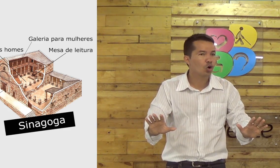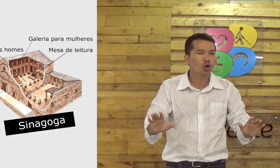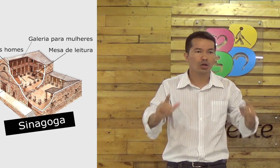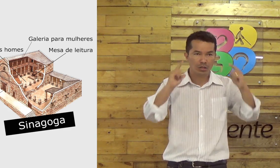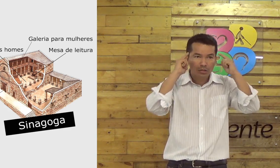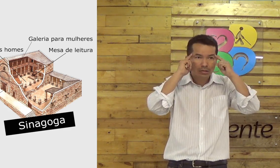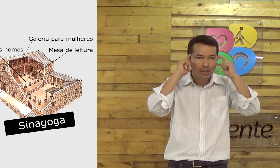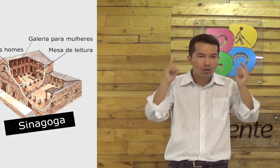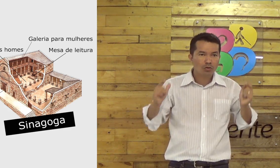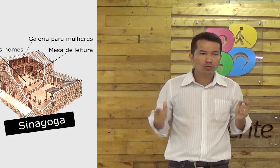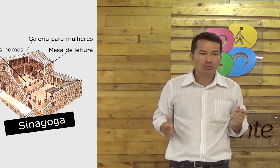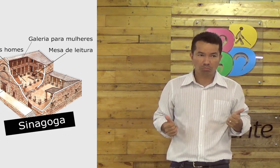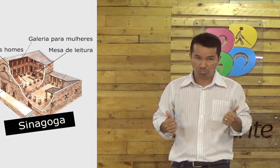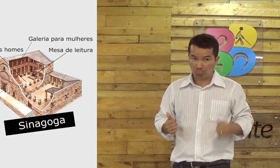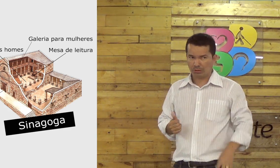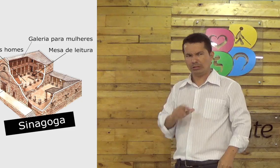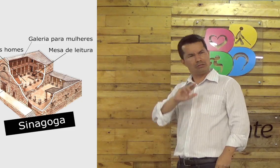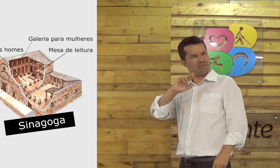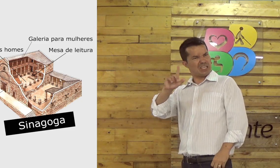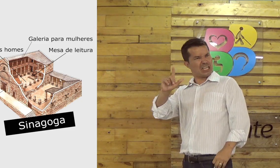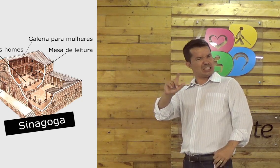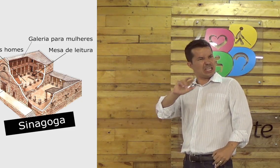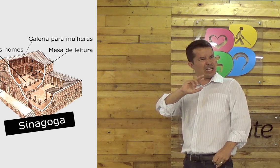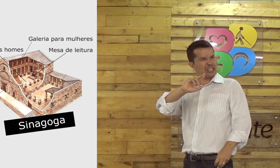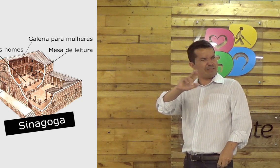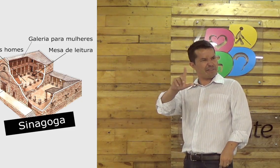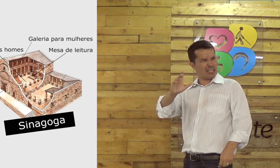Só isso. Entendeu? Diferente, né?